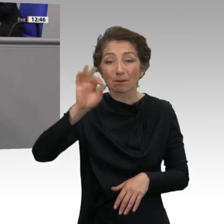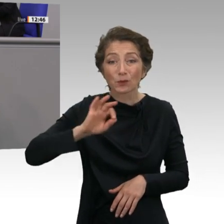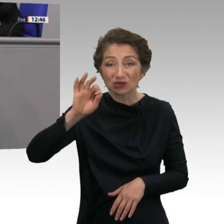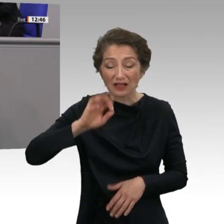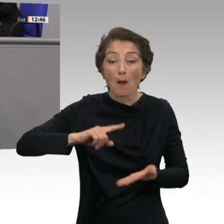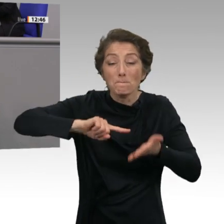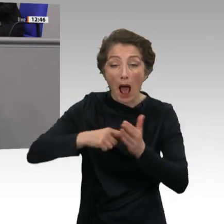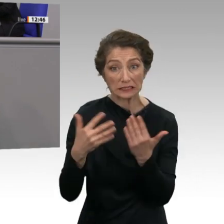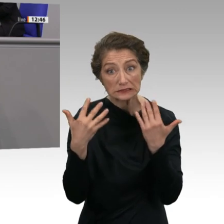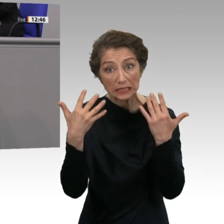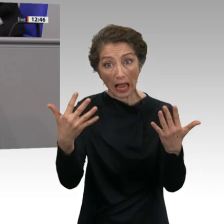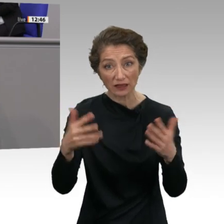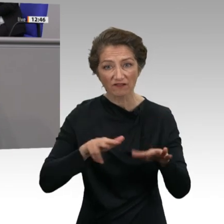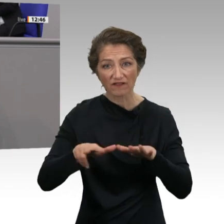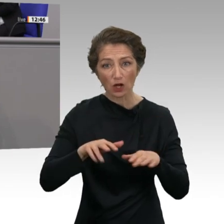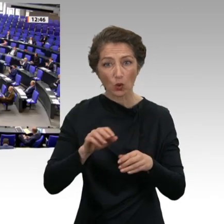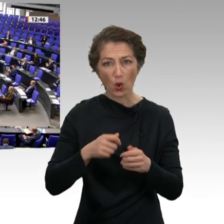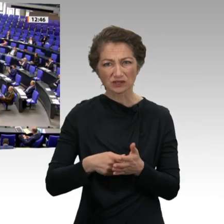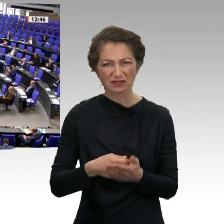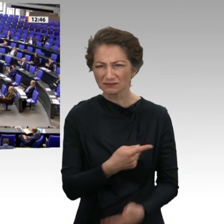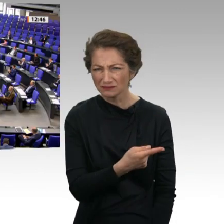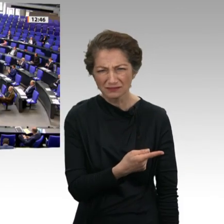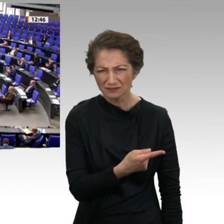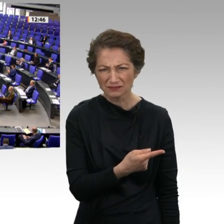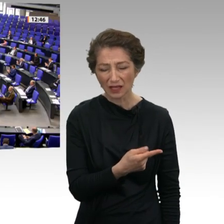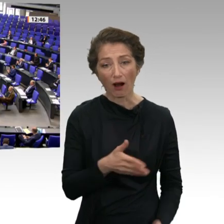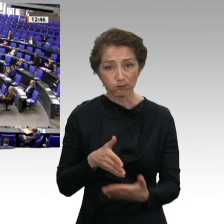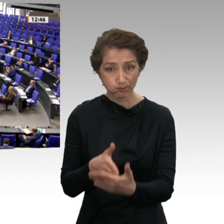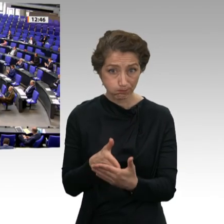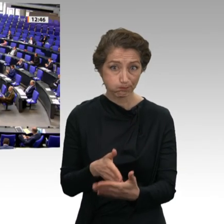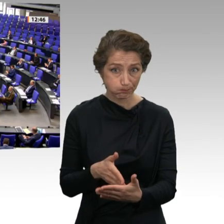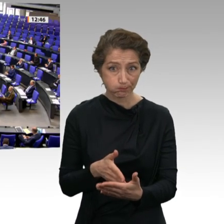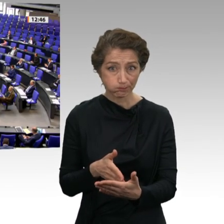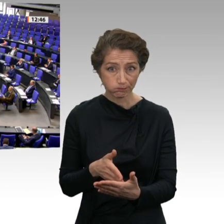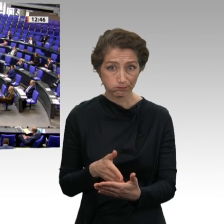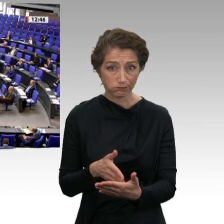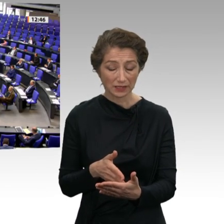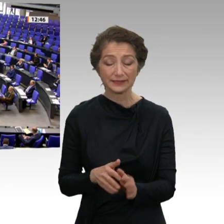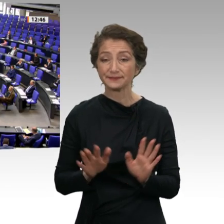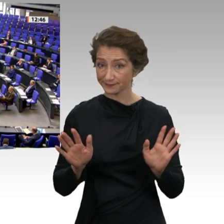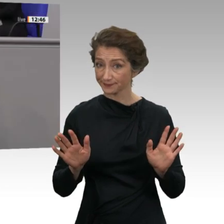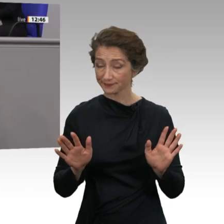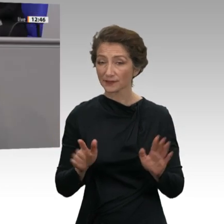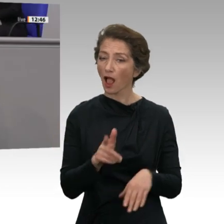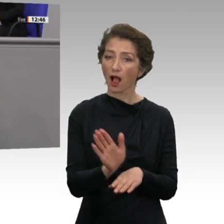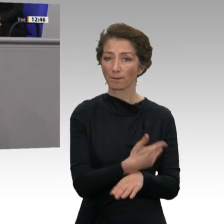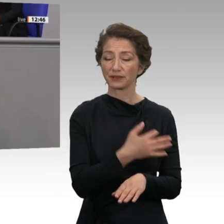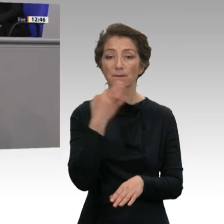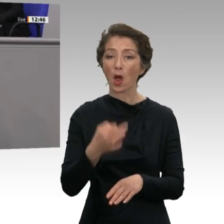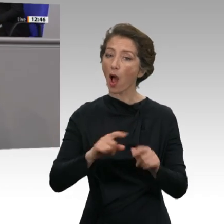kann doch nicht überzeugen, liebe Kolleginnen und Kollegen von der Koalition. Was wir stattdessen brauchen, ist ein Modell, das sicherstellt, dass jede und